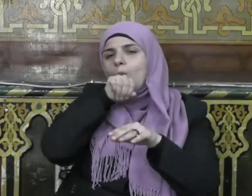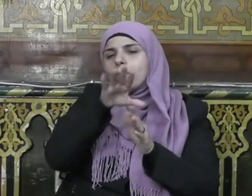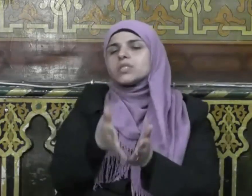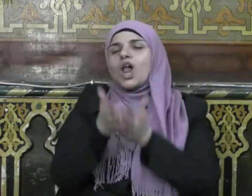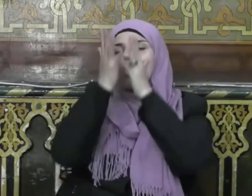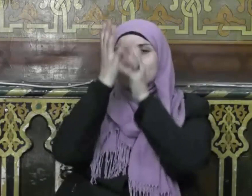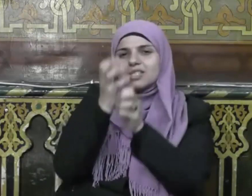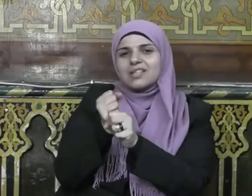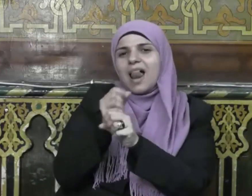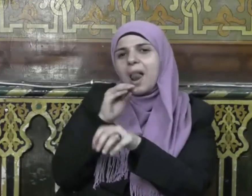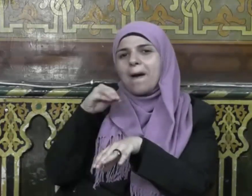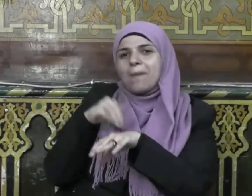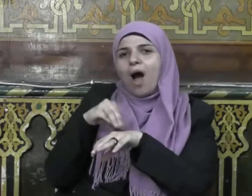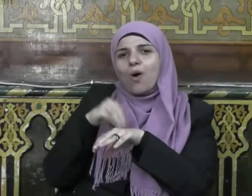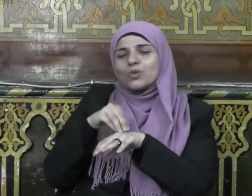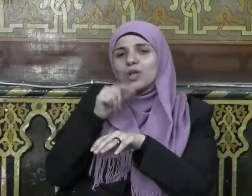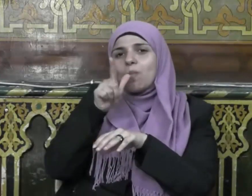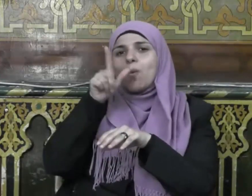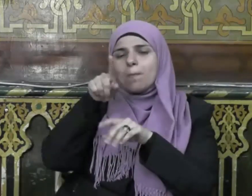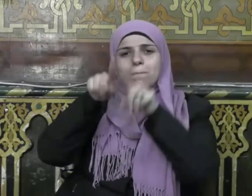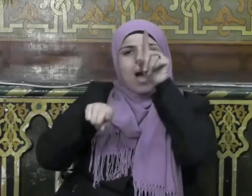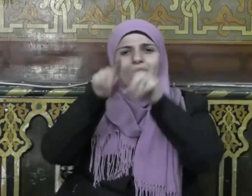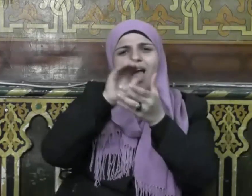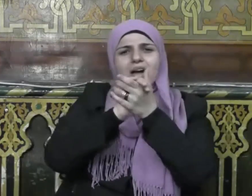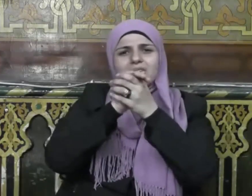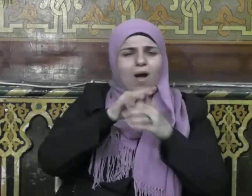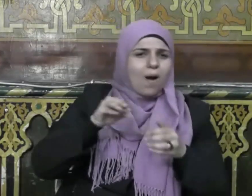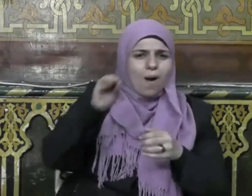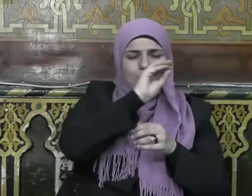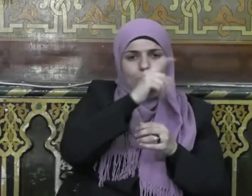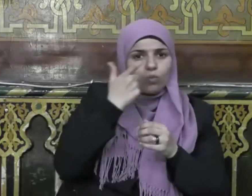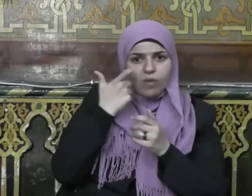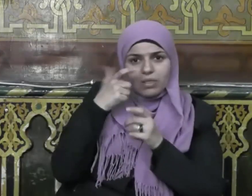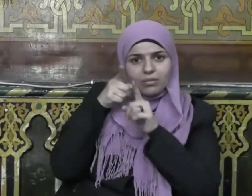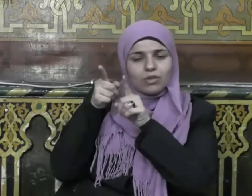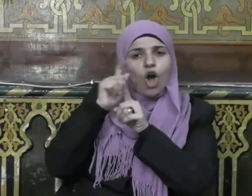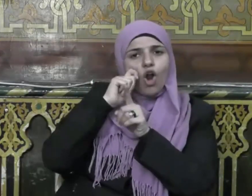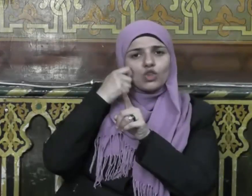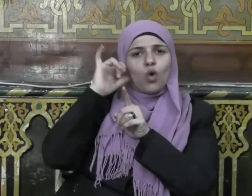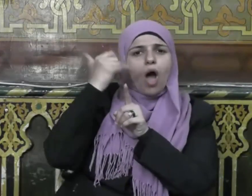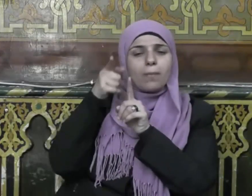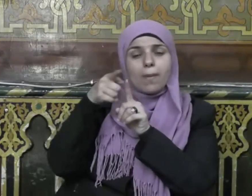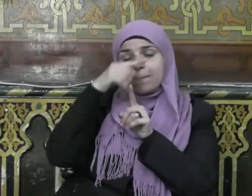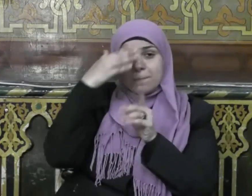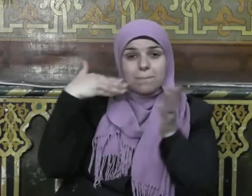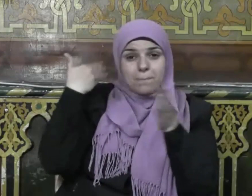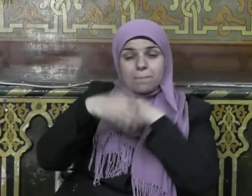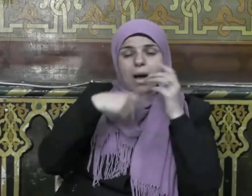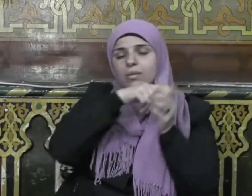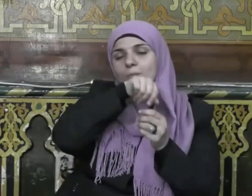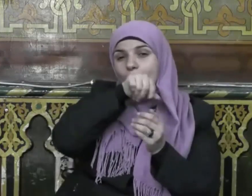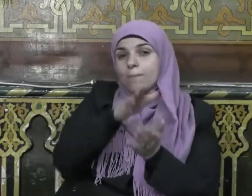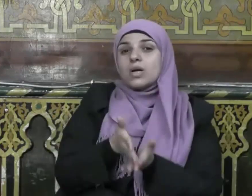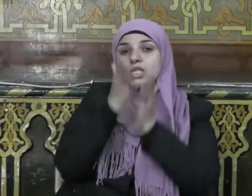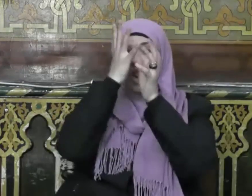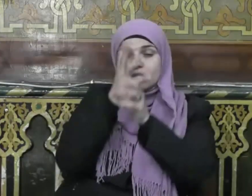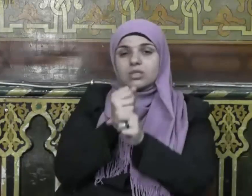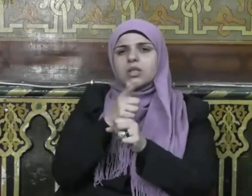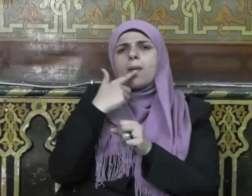صلى الله عليه وسلم بعض أصحابه وعندما قسم له النبي صلى الله عليه